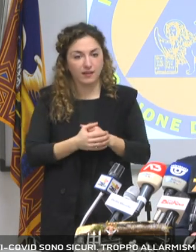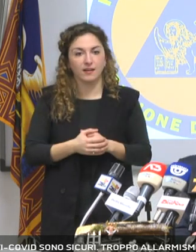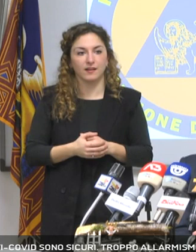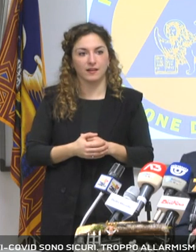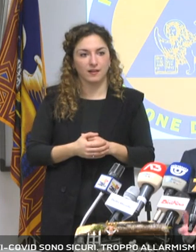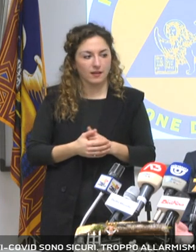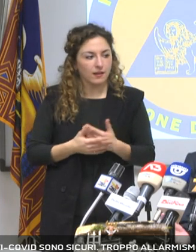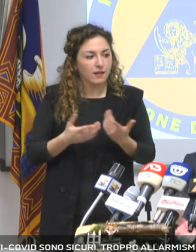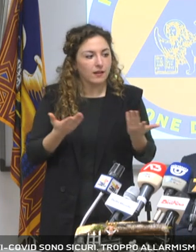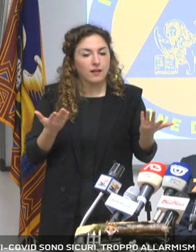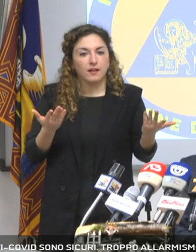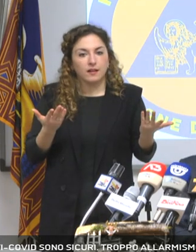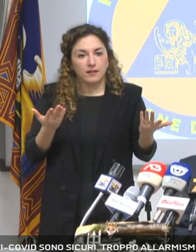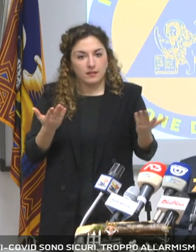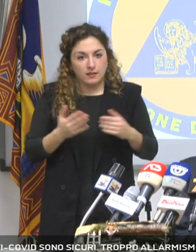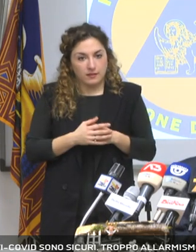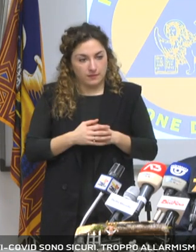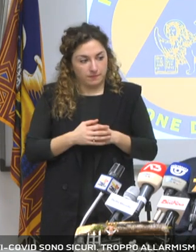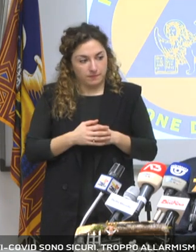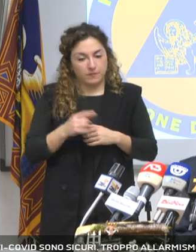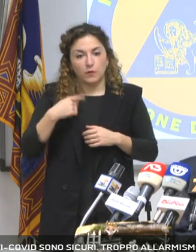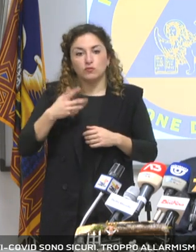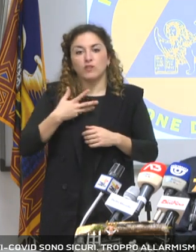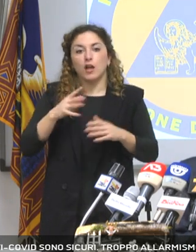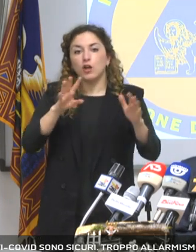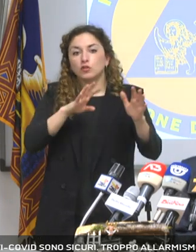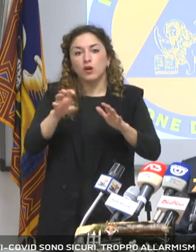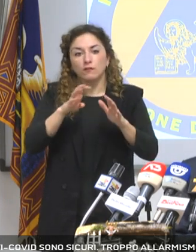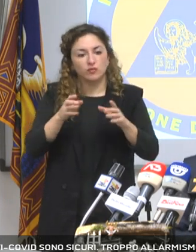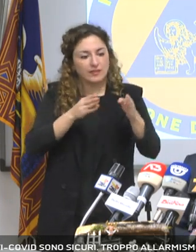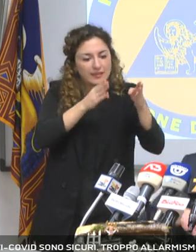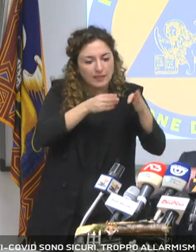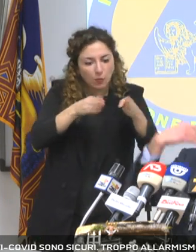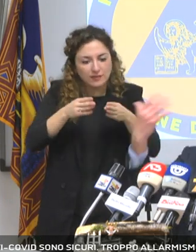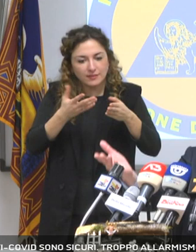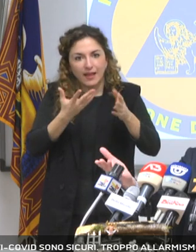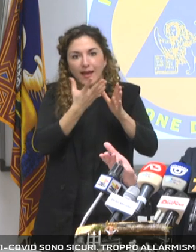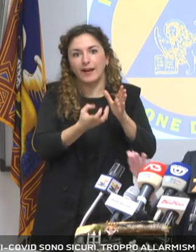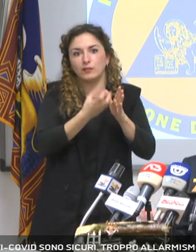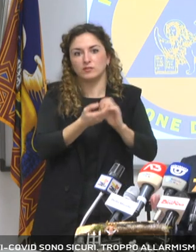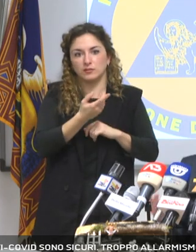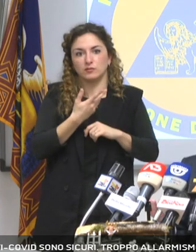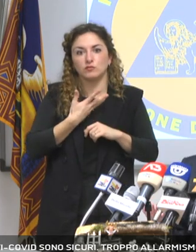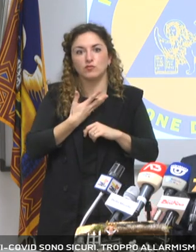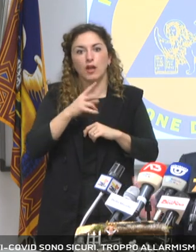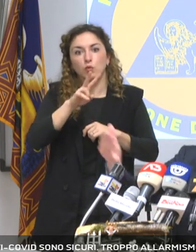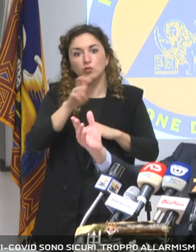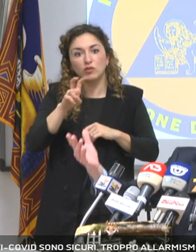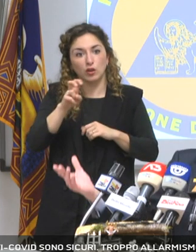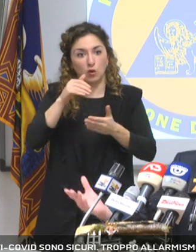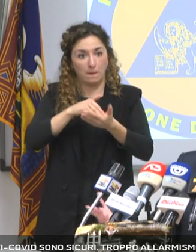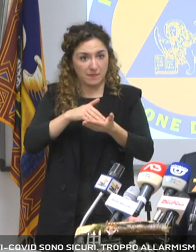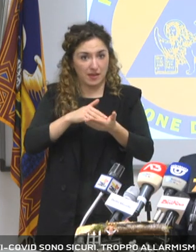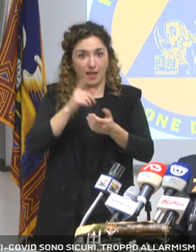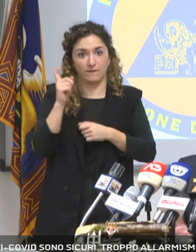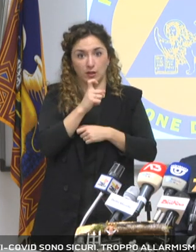far nomi e cognomi, bastava sequenziare di più. Noi abbiamo 900 sequenze depositate, sono oltre 200 mila. Gli inglesi